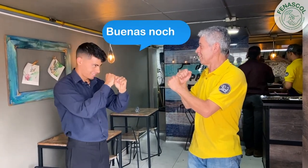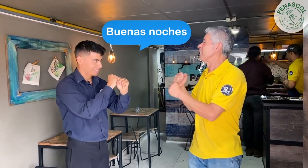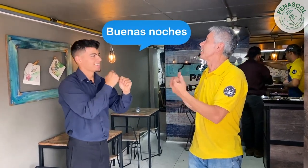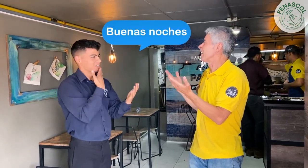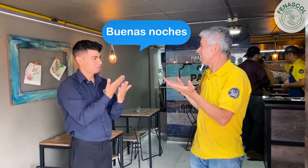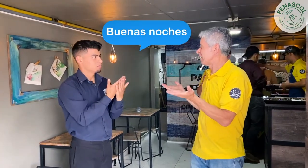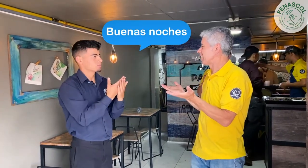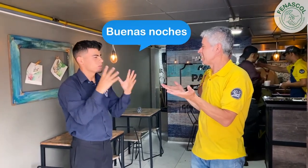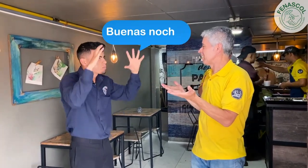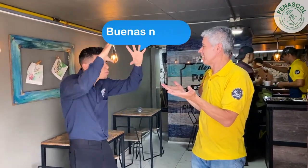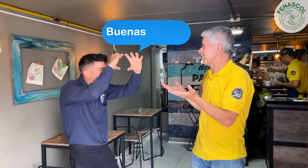¡Buenas noches!